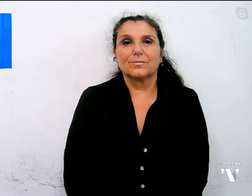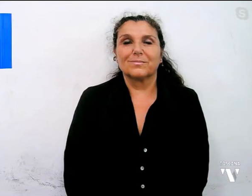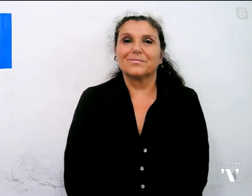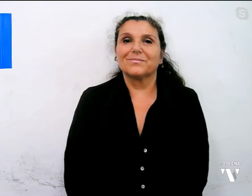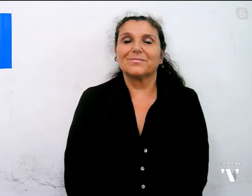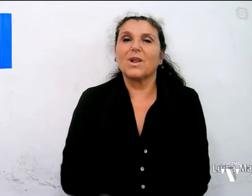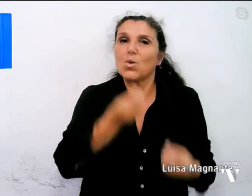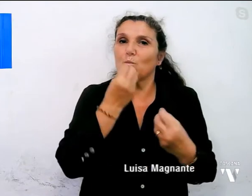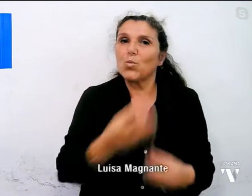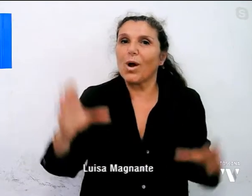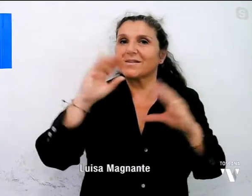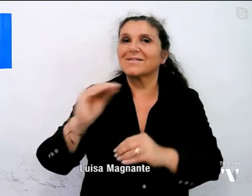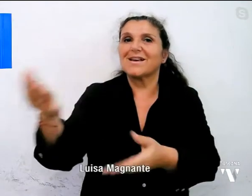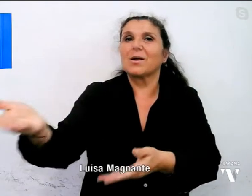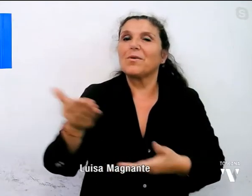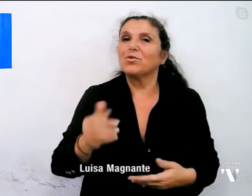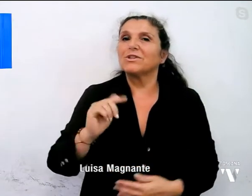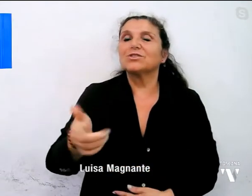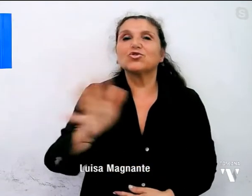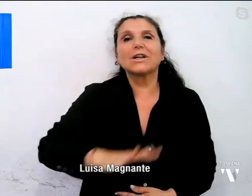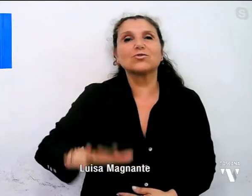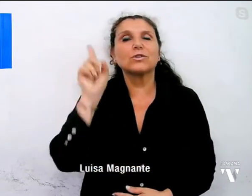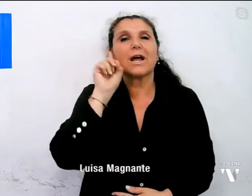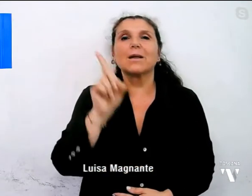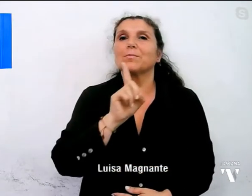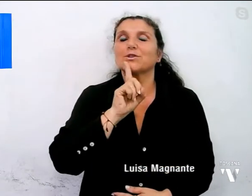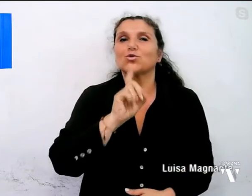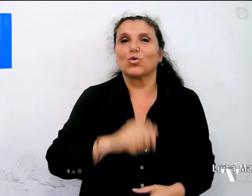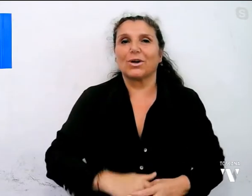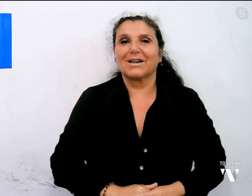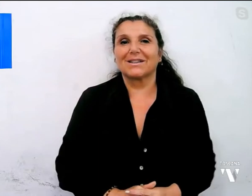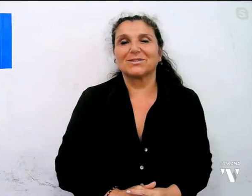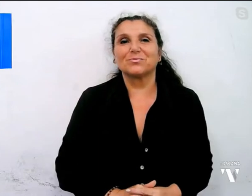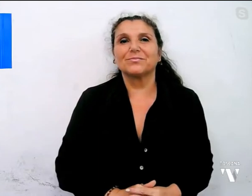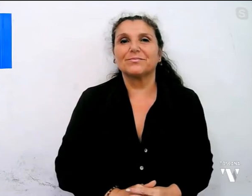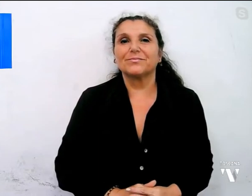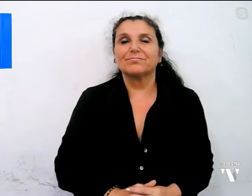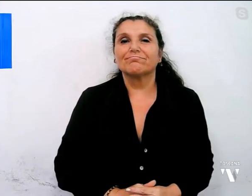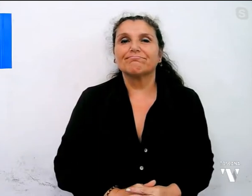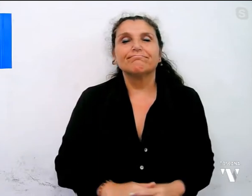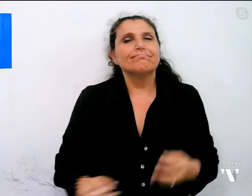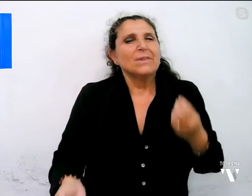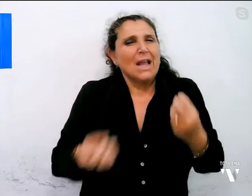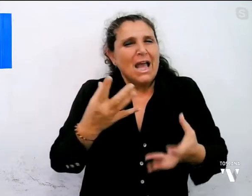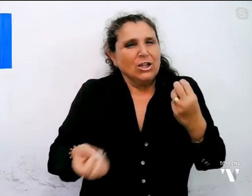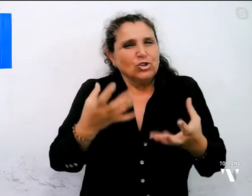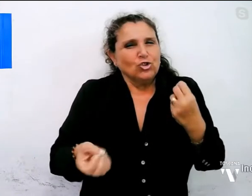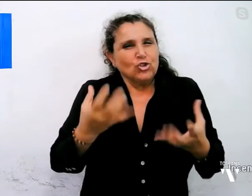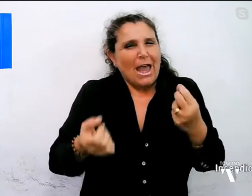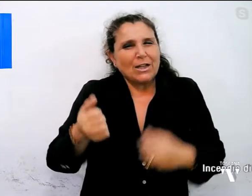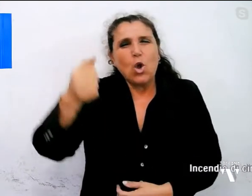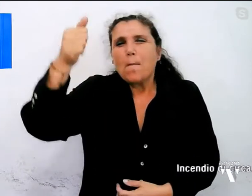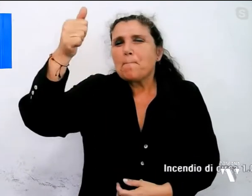Buonasera a tutti dalla Tg regionale per sordi. Incendio di circa mille